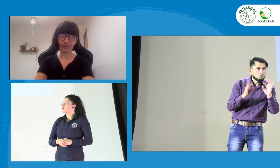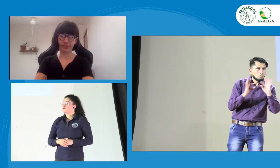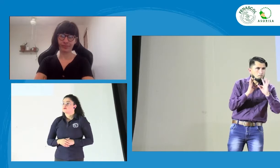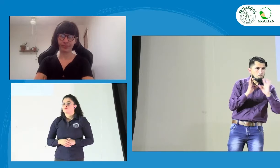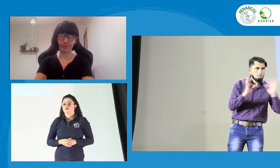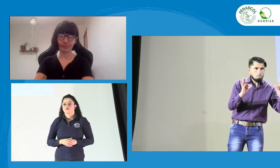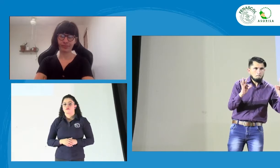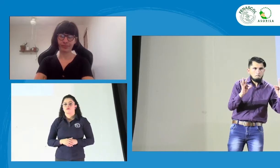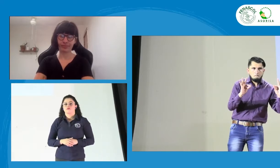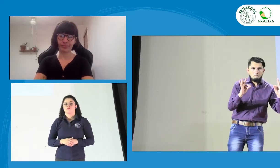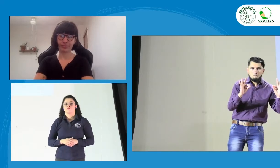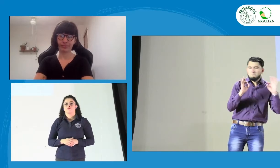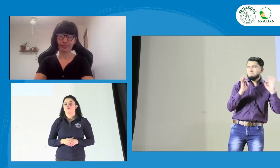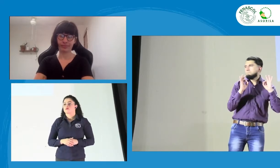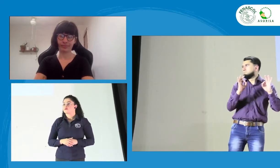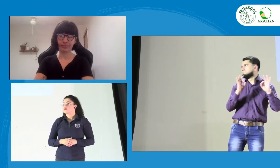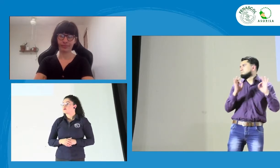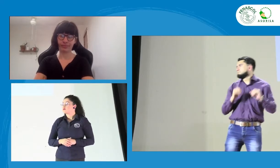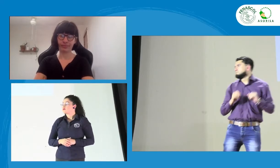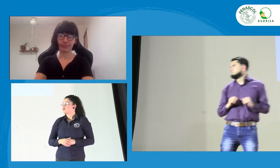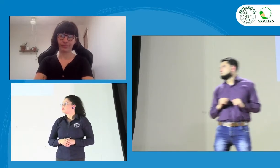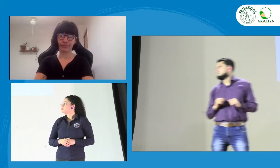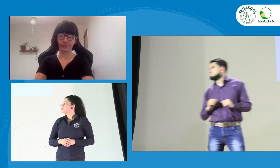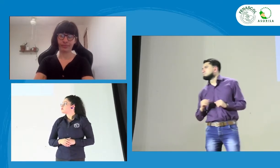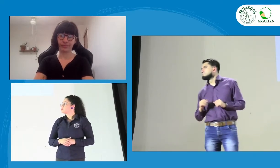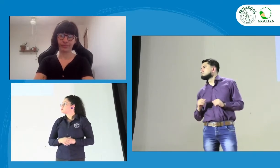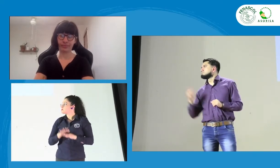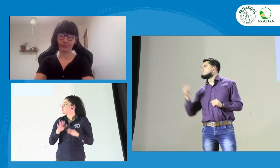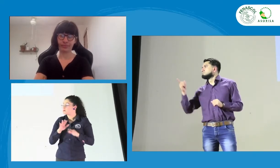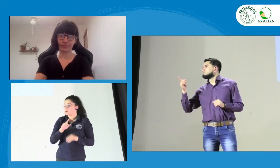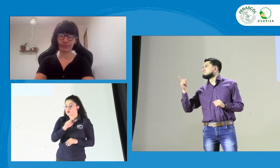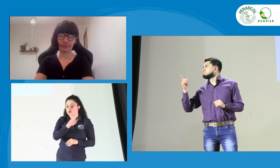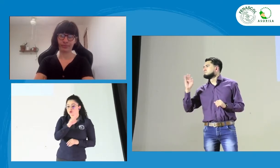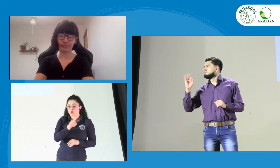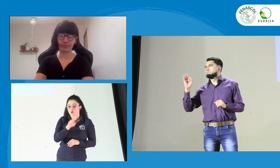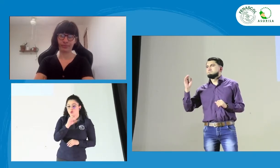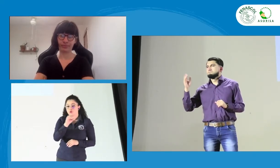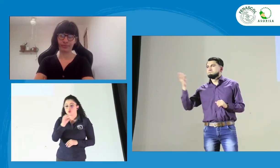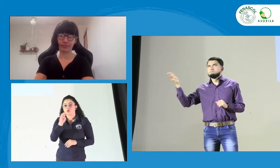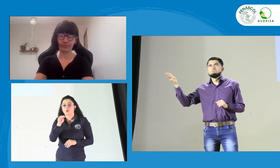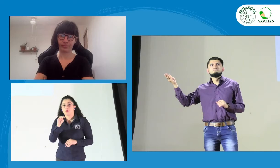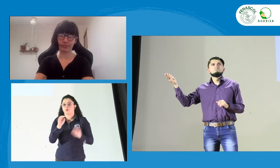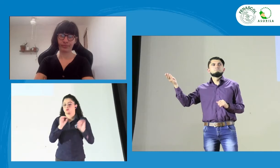Bien, ¿en Zoom tenemos a alguien? Me dicen que todavía no hay nadie en Zoom. Acá tenemos una.